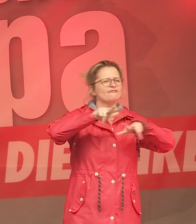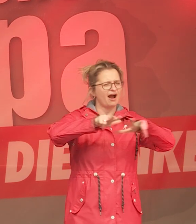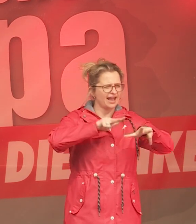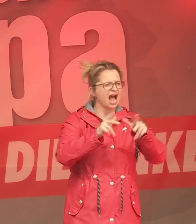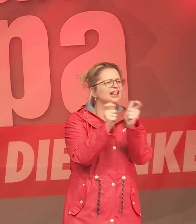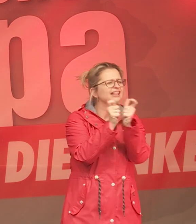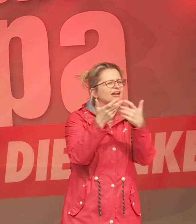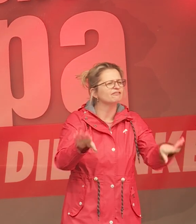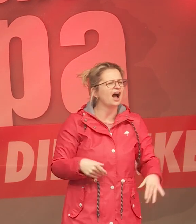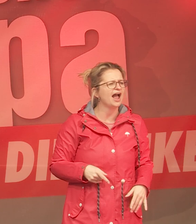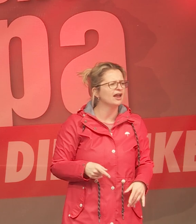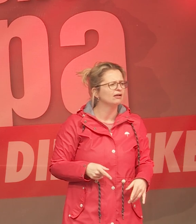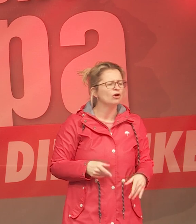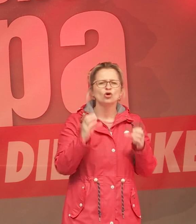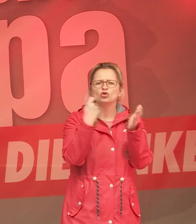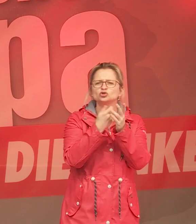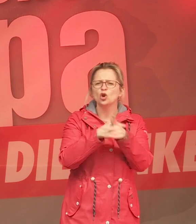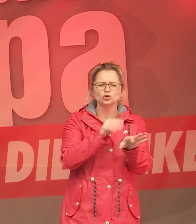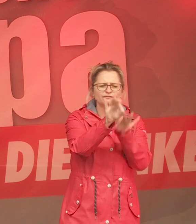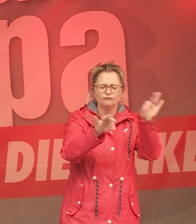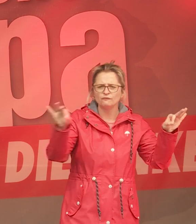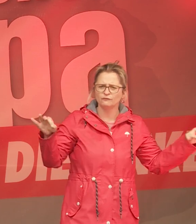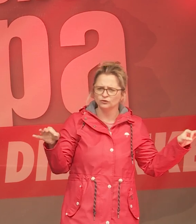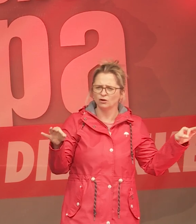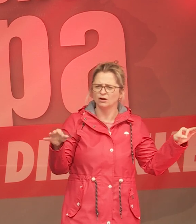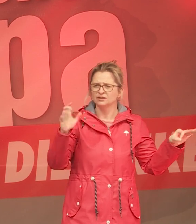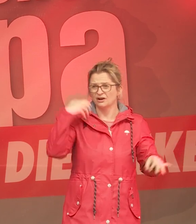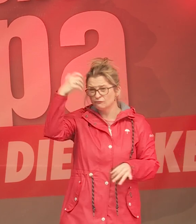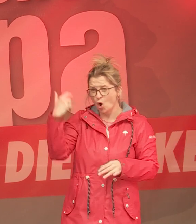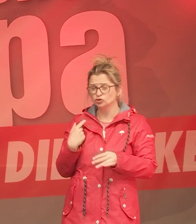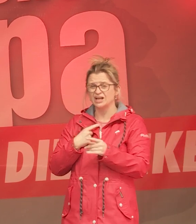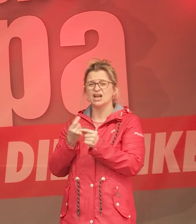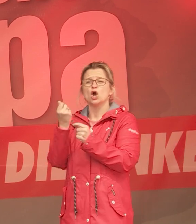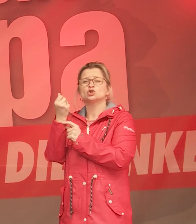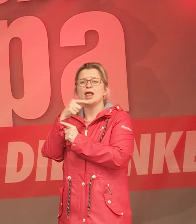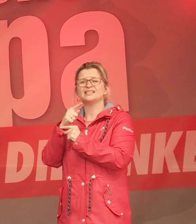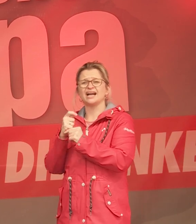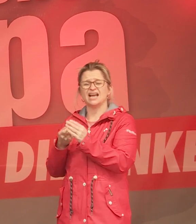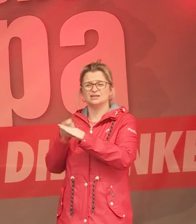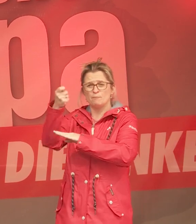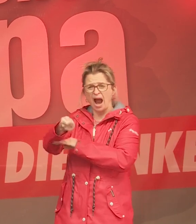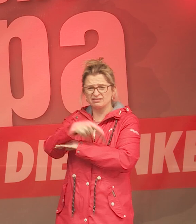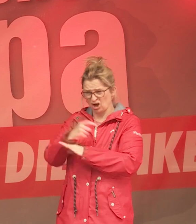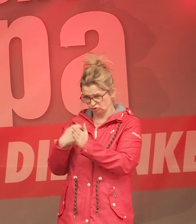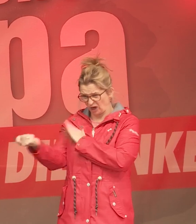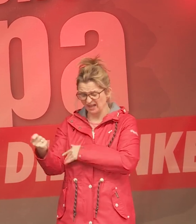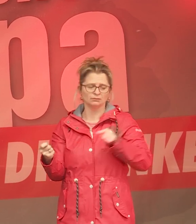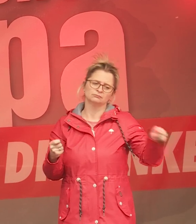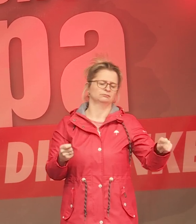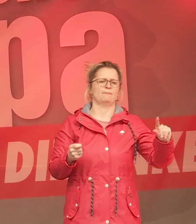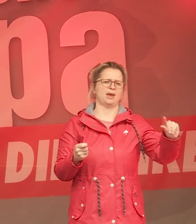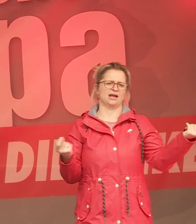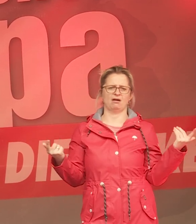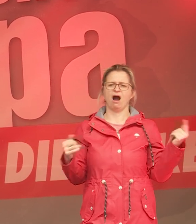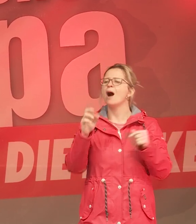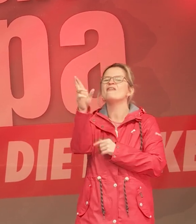Nulltarif. Das würde weniger kosten, als die Streichung des Solidaritätsbeitrages kostet. Und das zahlen ja sowieso nur